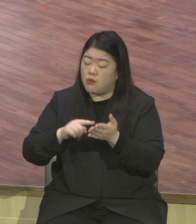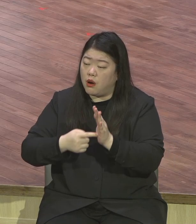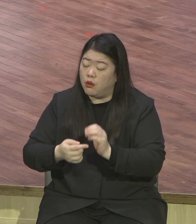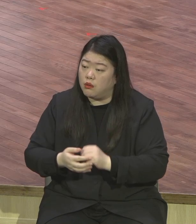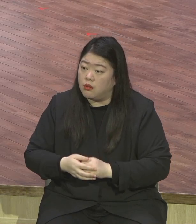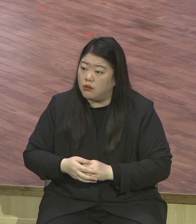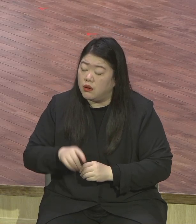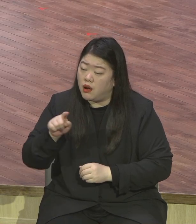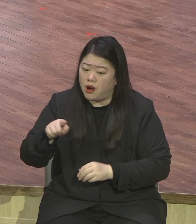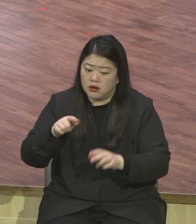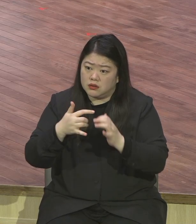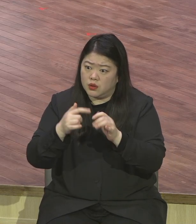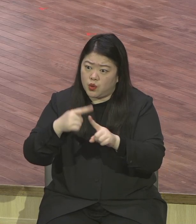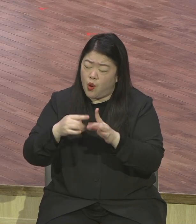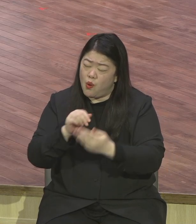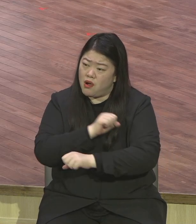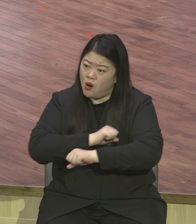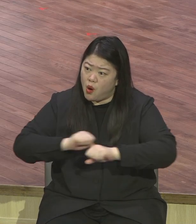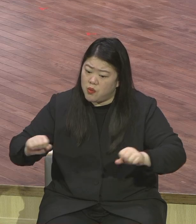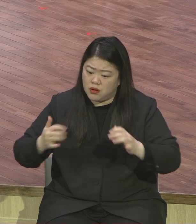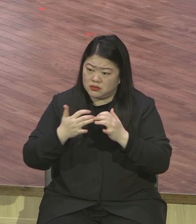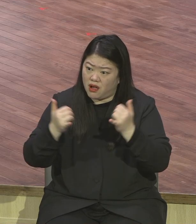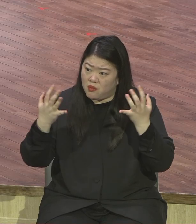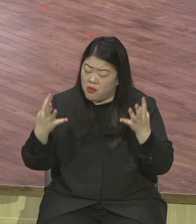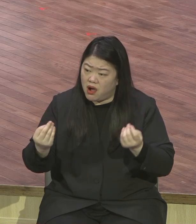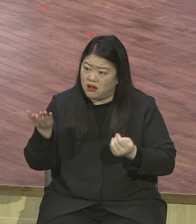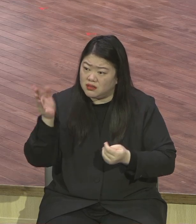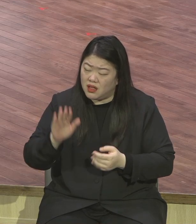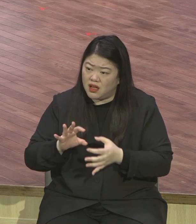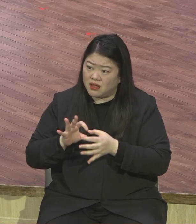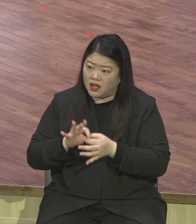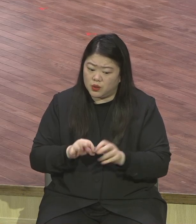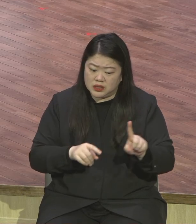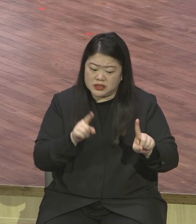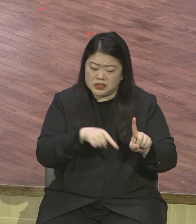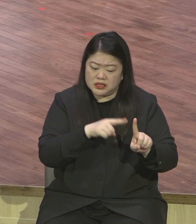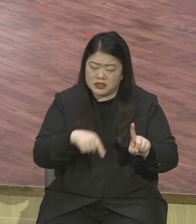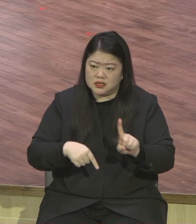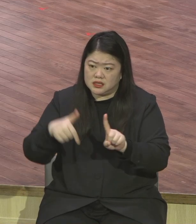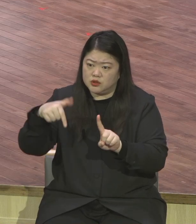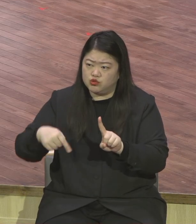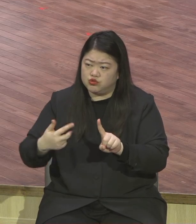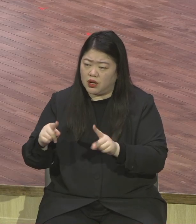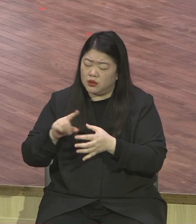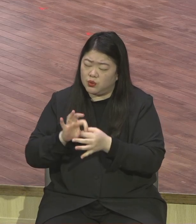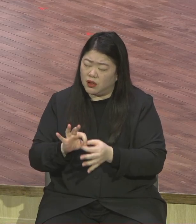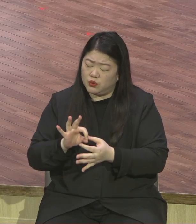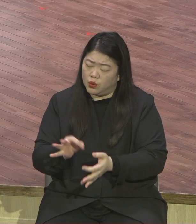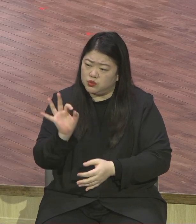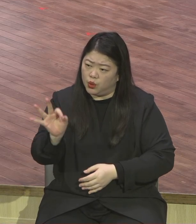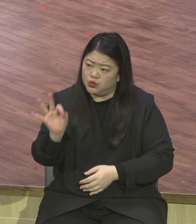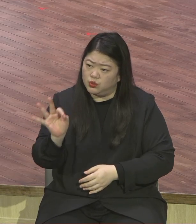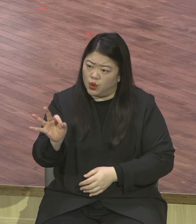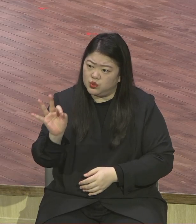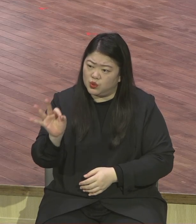받는단 말 그러니까 이런 걸 내가 보호수를 보잖아요 그래서 가슴이 찢어져요 빨리 끝내자 이거 그래서 마음껏